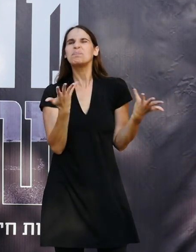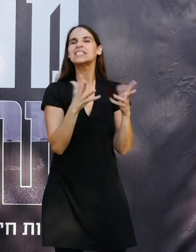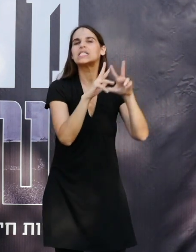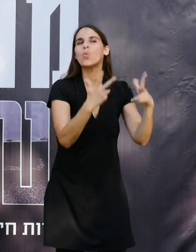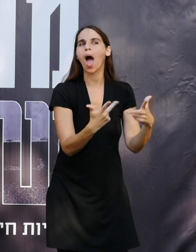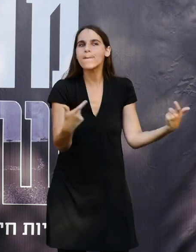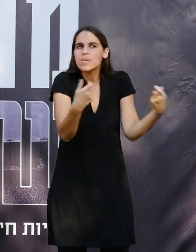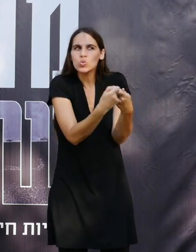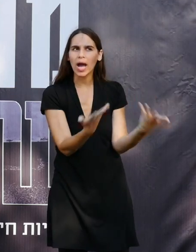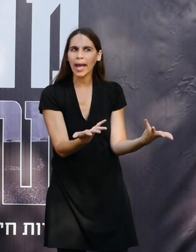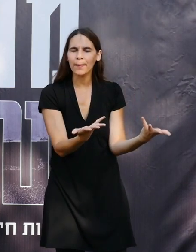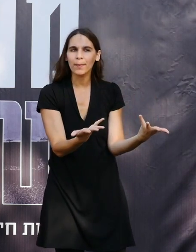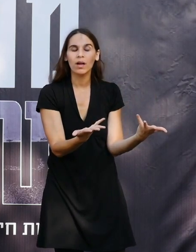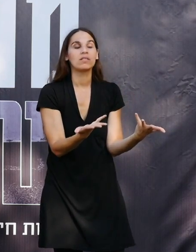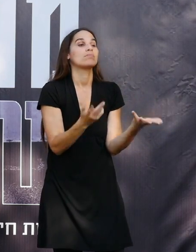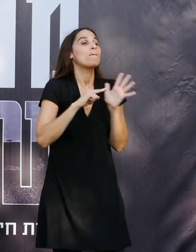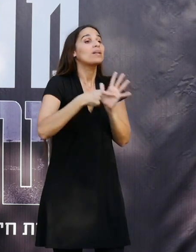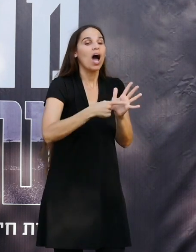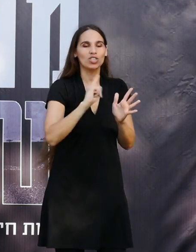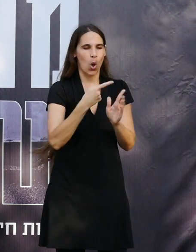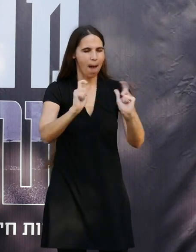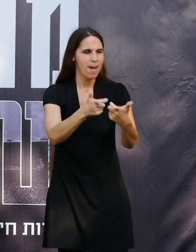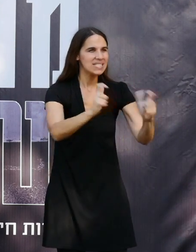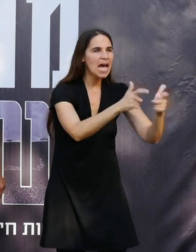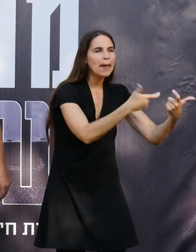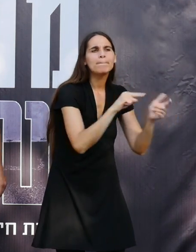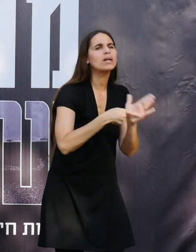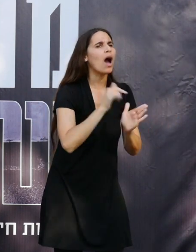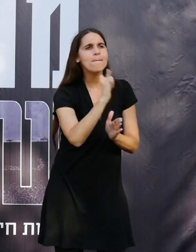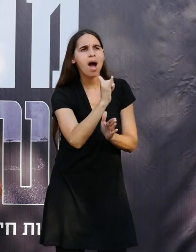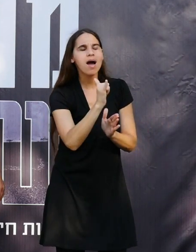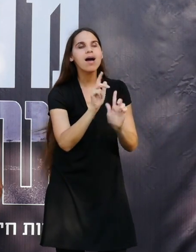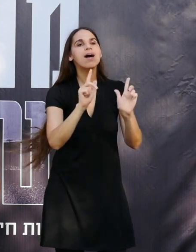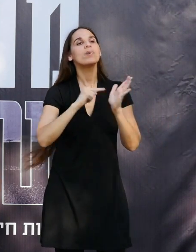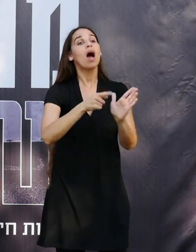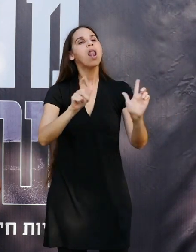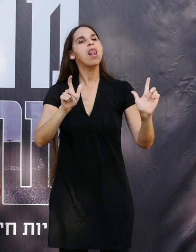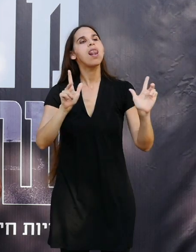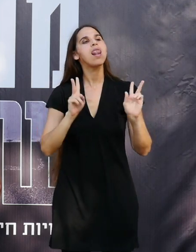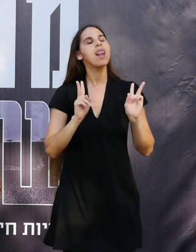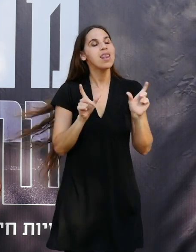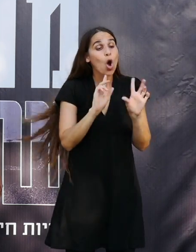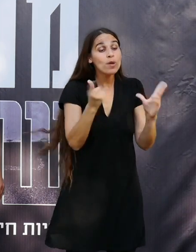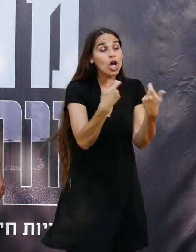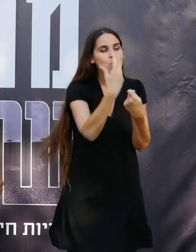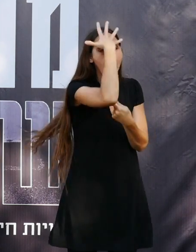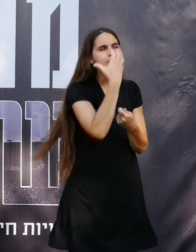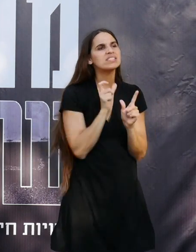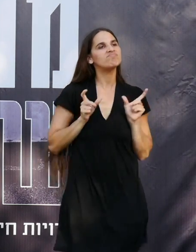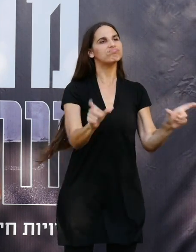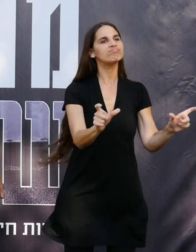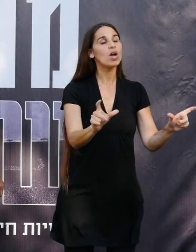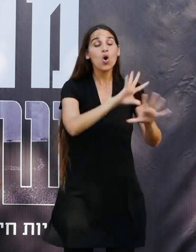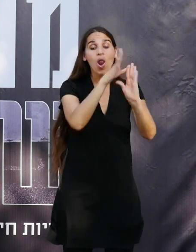משוייכים המטרה של כל גל המעצרים הזה היה לעצור את כל מה שקשור לחמאס ואת כל